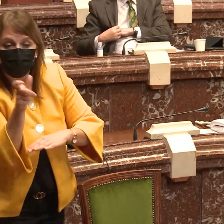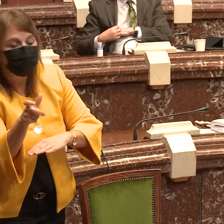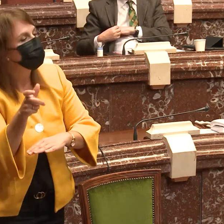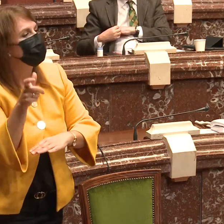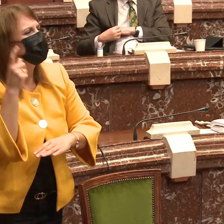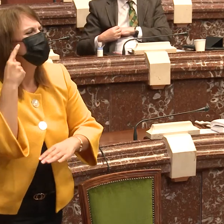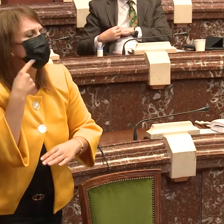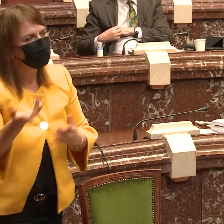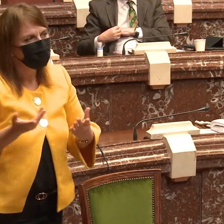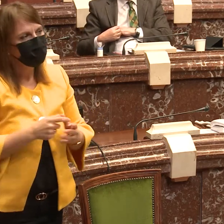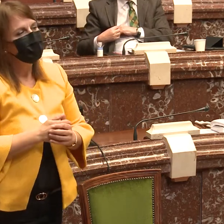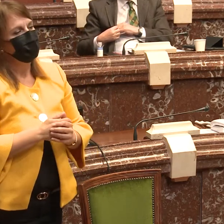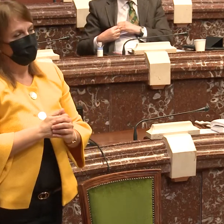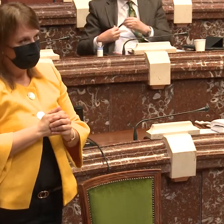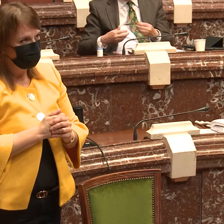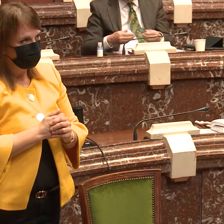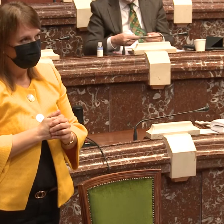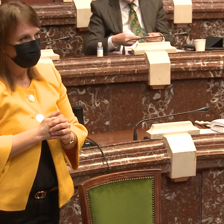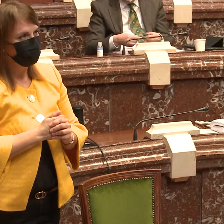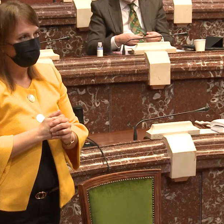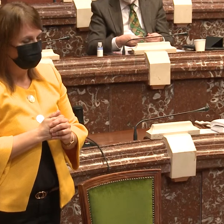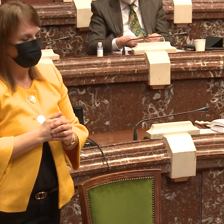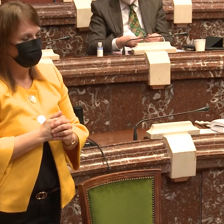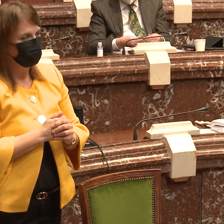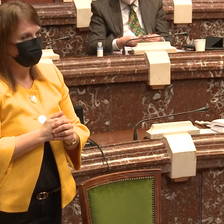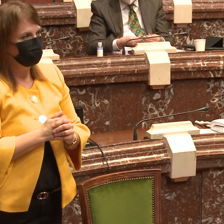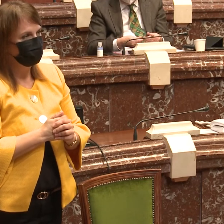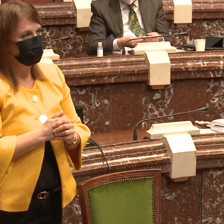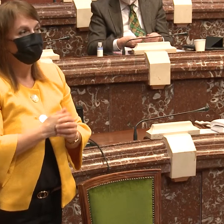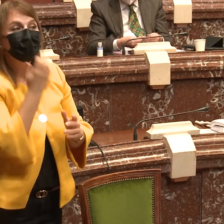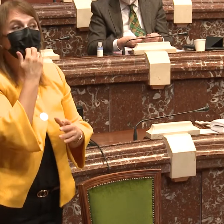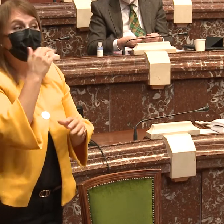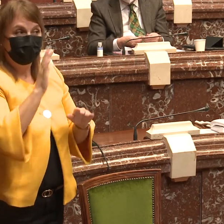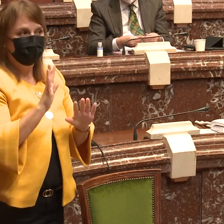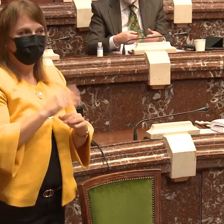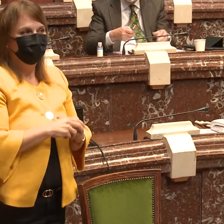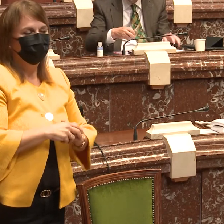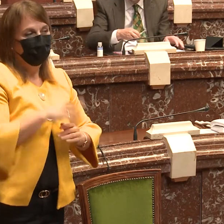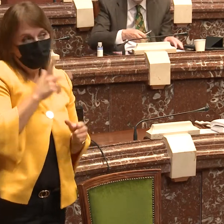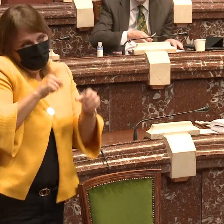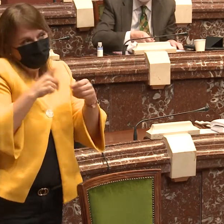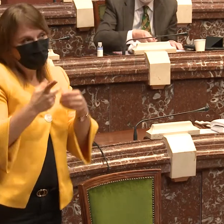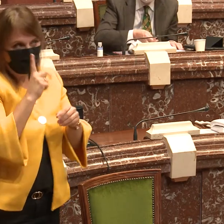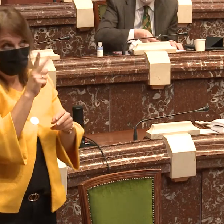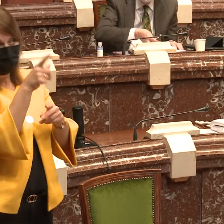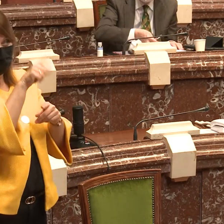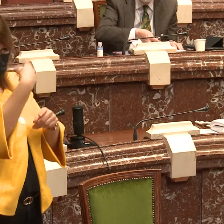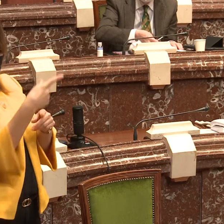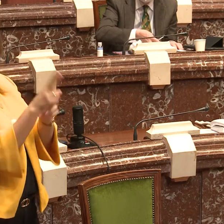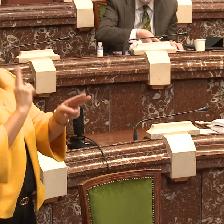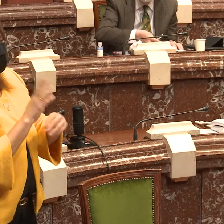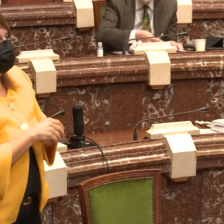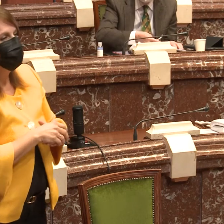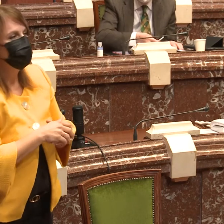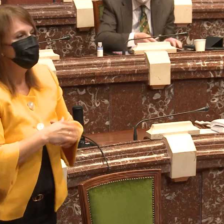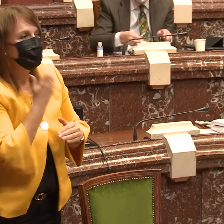Yo tengo una duda y es que en la Administración Pública no sé de qué manera se podría hacer accesible la lengua